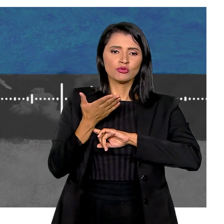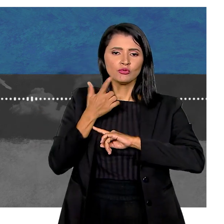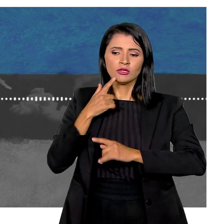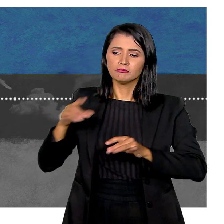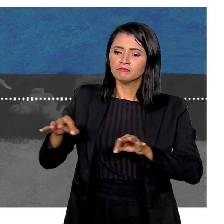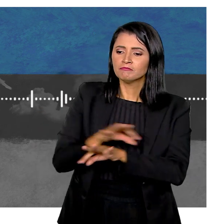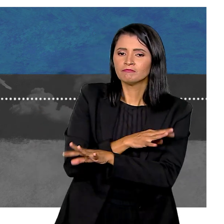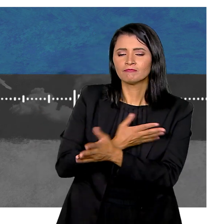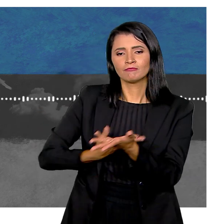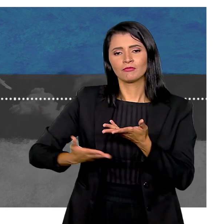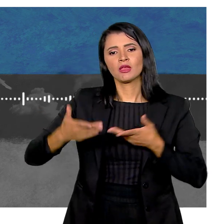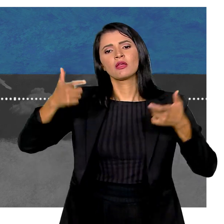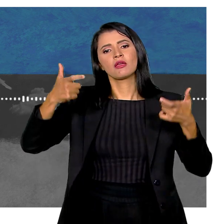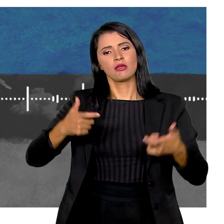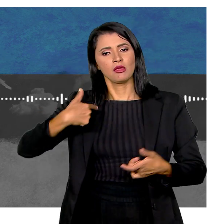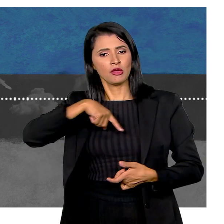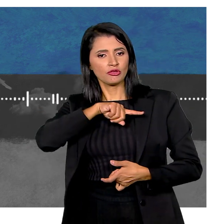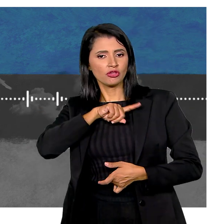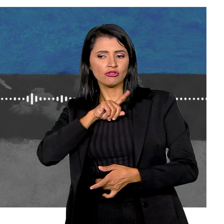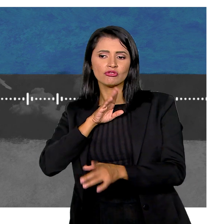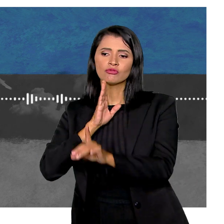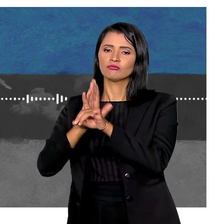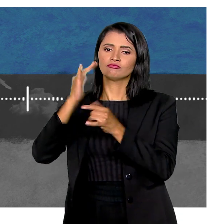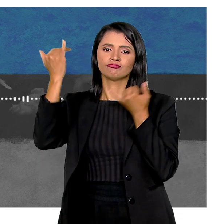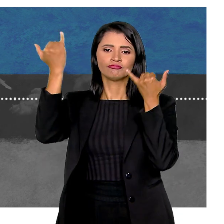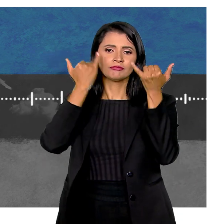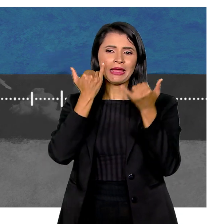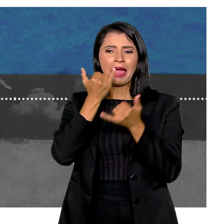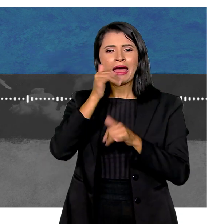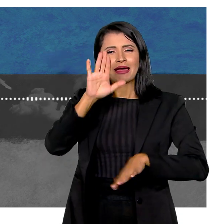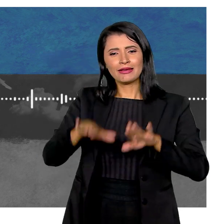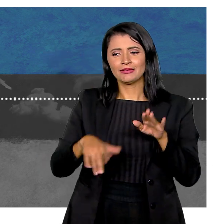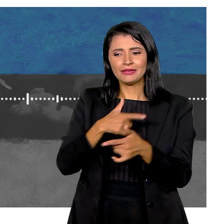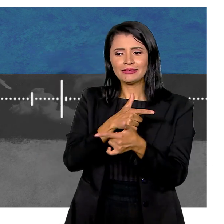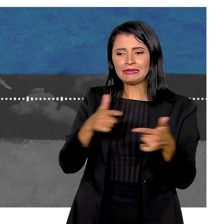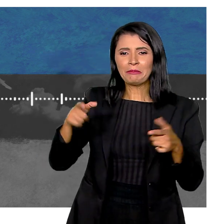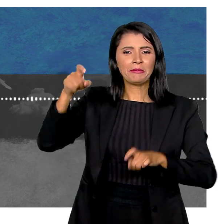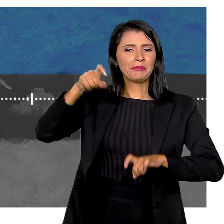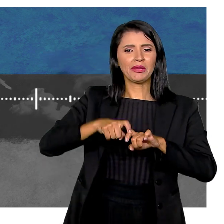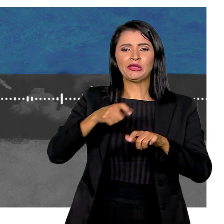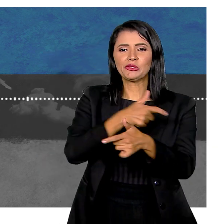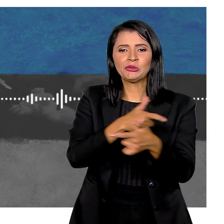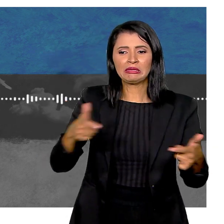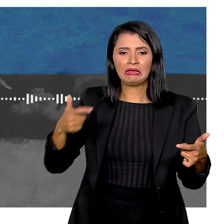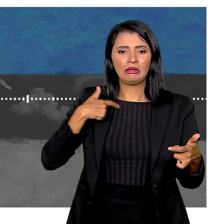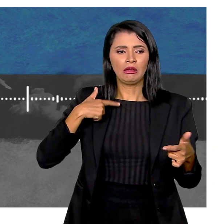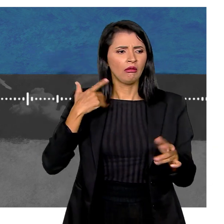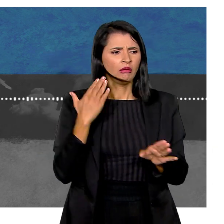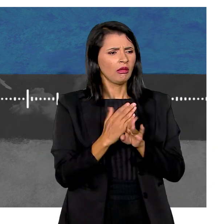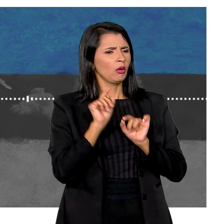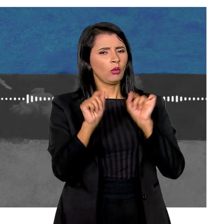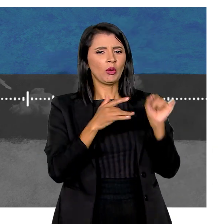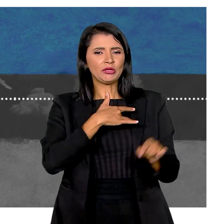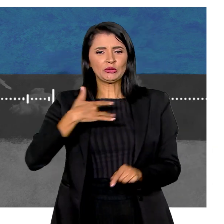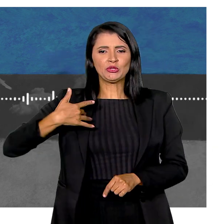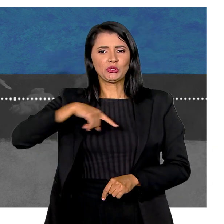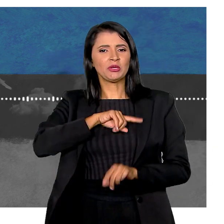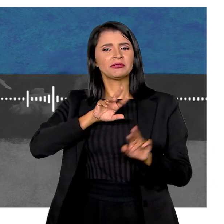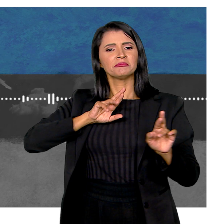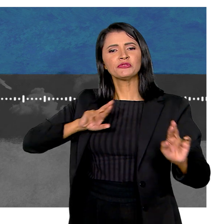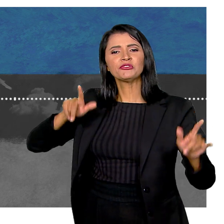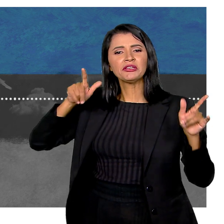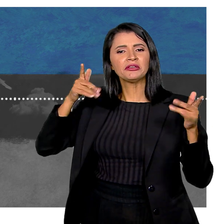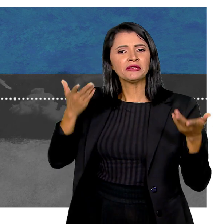ajuda E se completa É onde a gente Acha informação Onde muitas vezes Não tem nem médico Que entende A nossa condição De